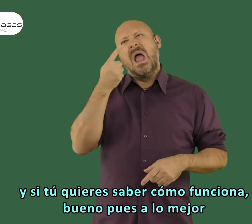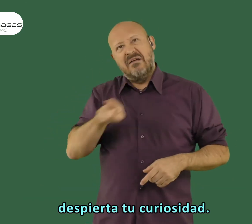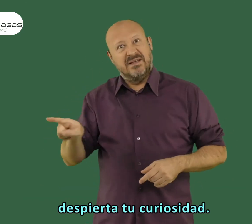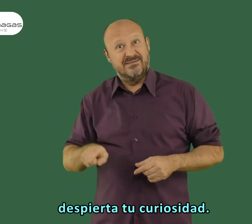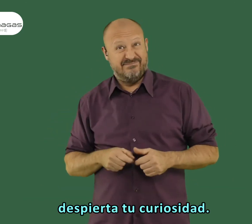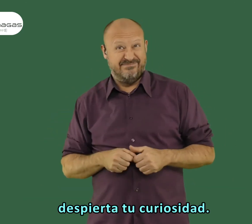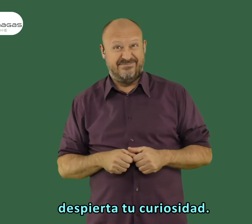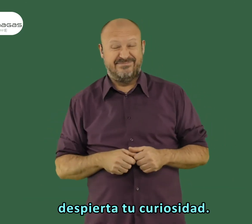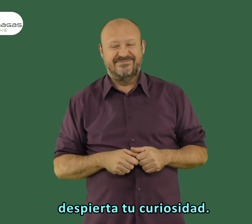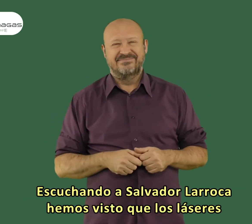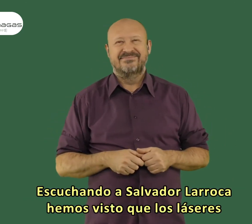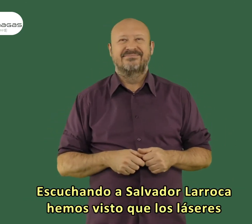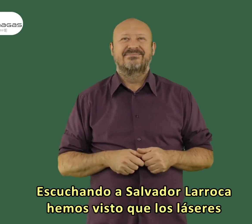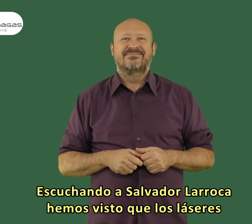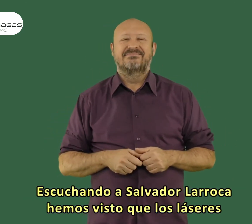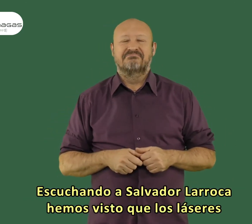lo mejor despierta tu curiosidad.